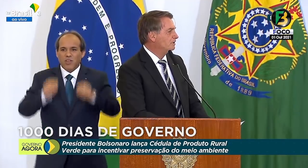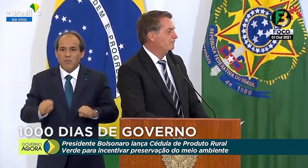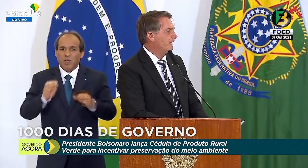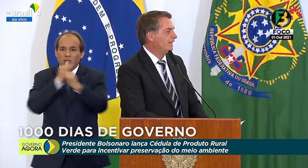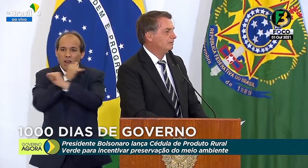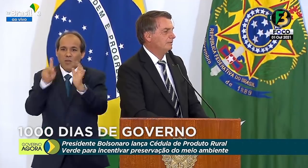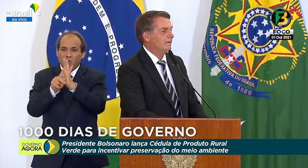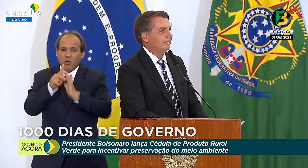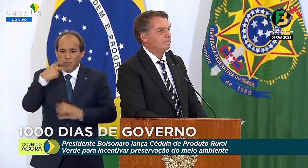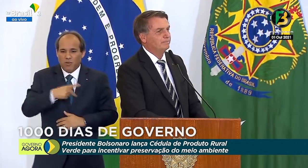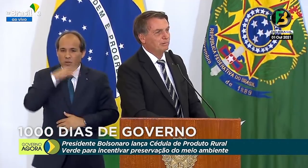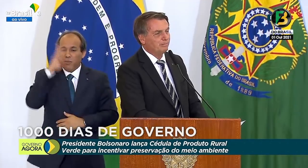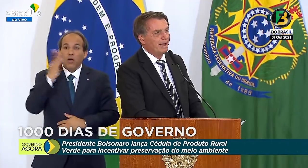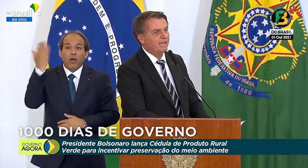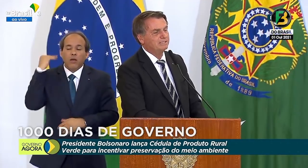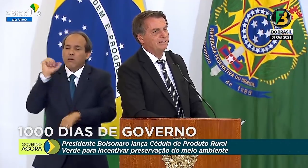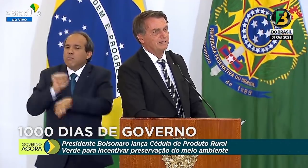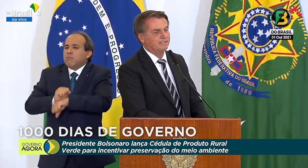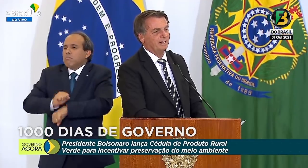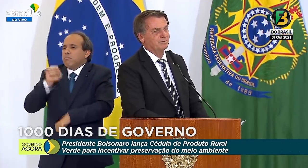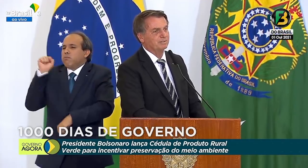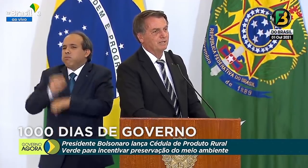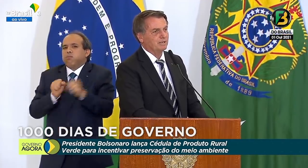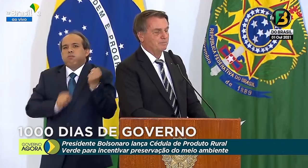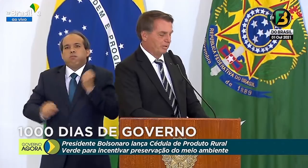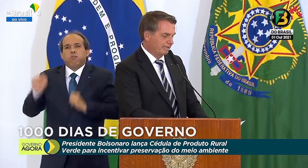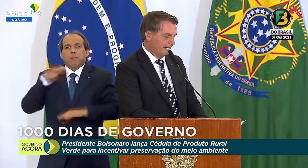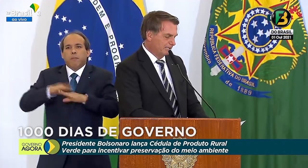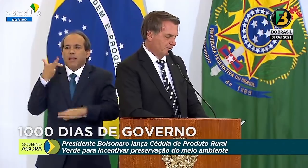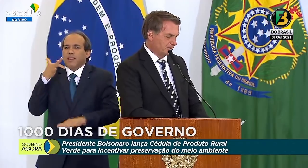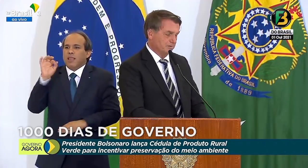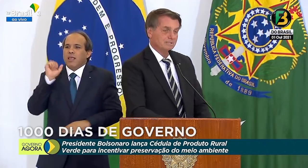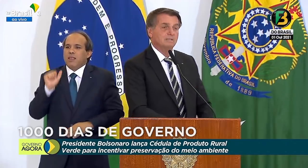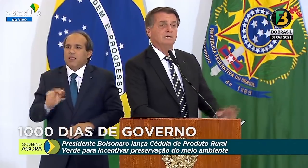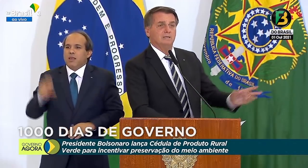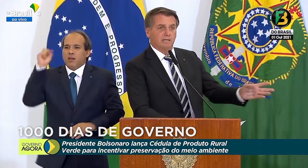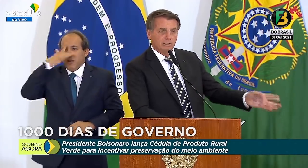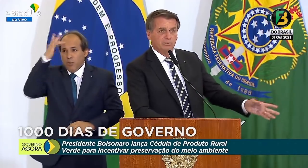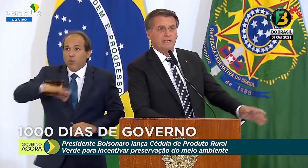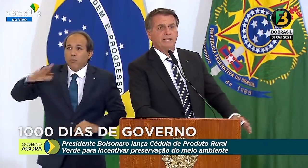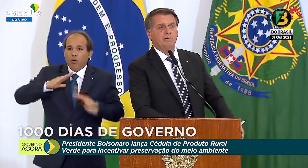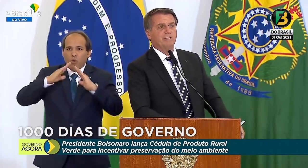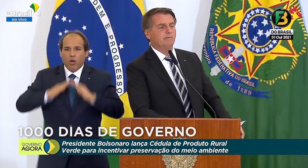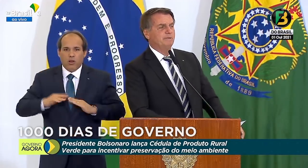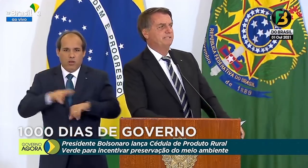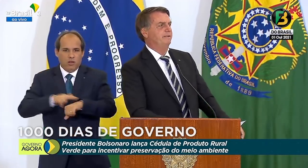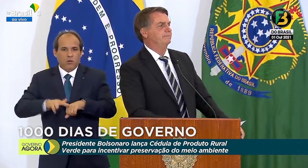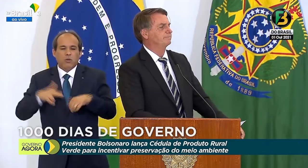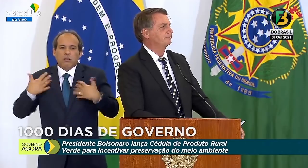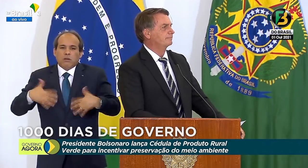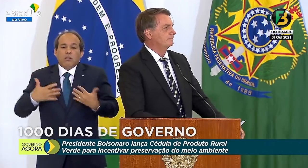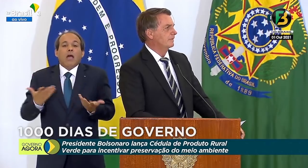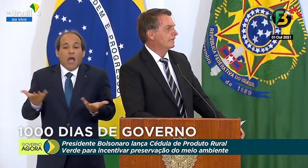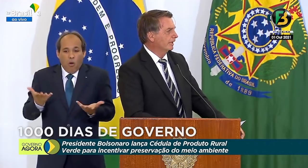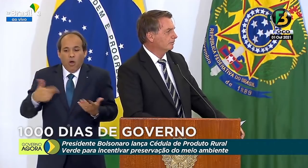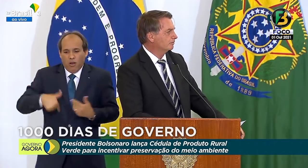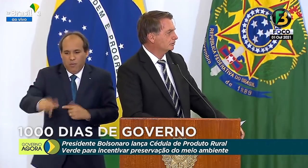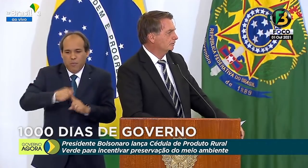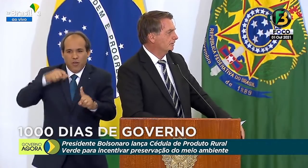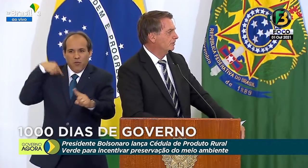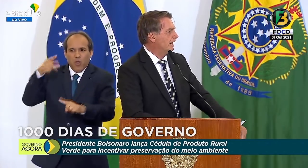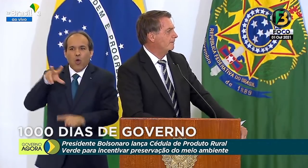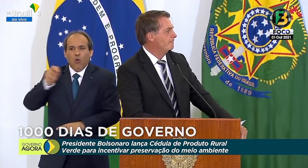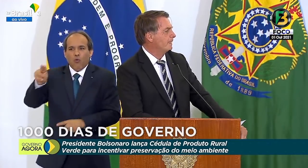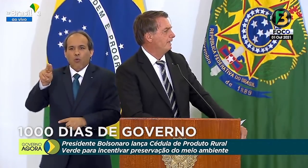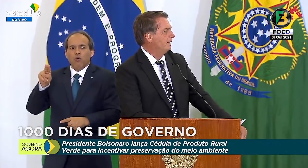Algo esperado por mais de dez anos por aquelas pessoas. Retornarei a Roraima no mês que vem. Quero